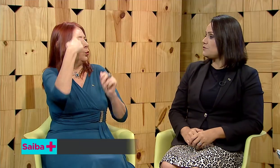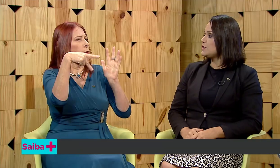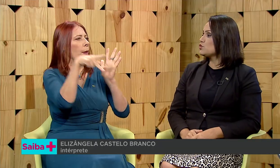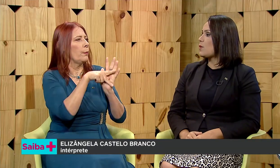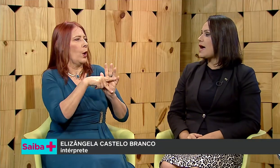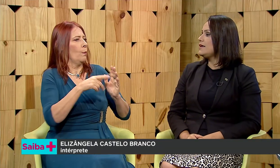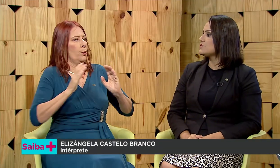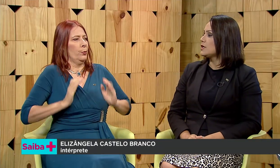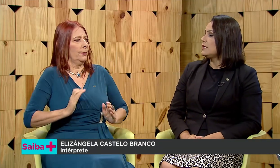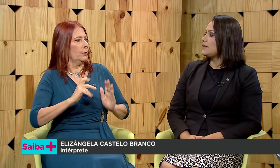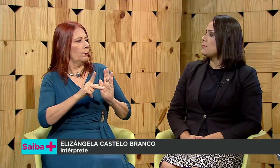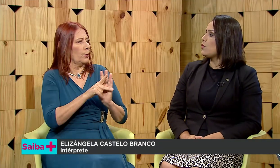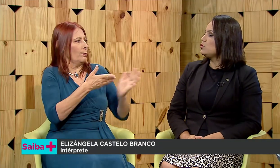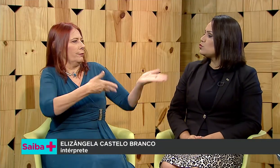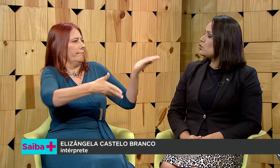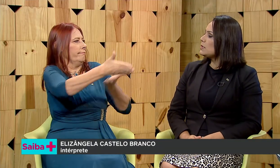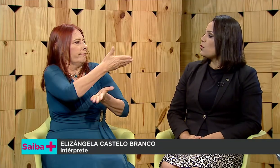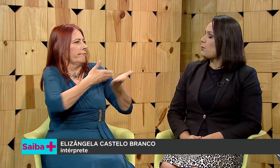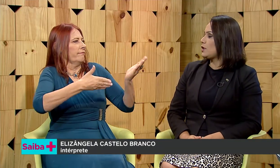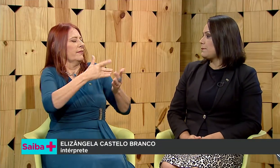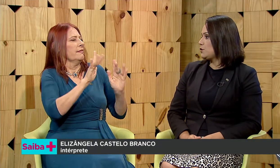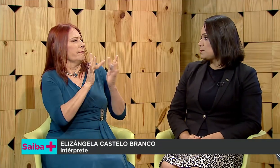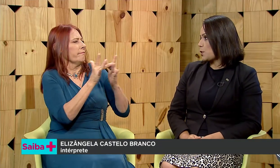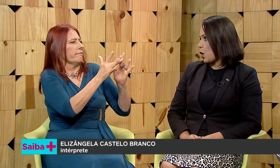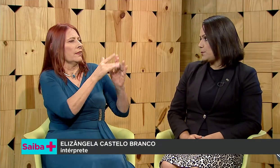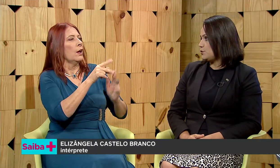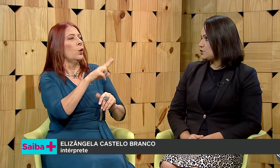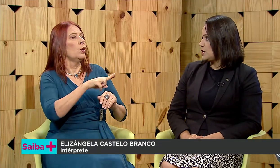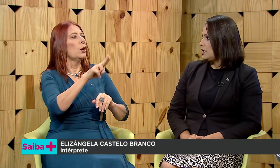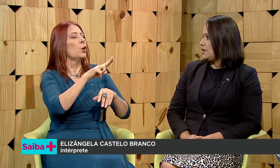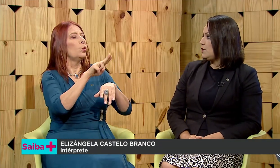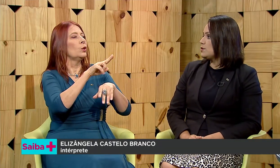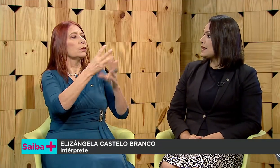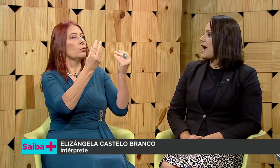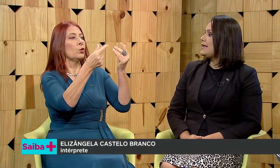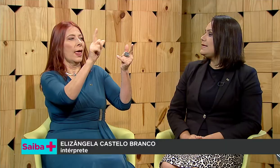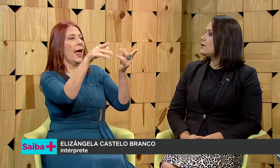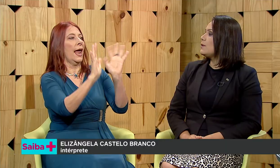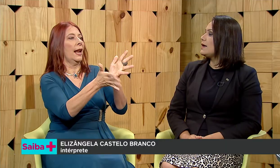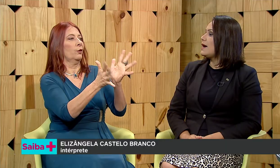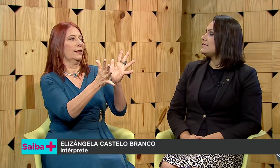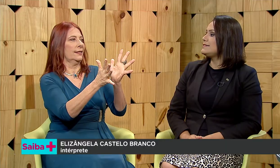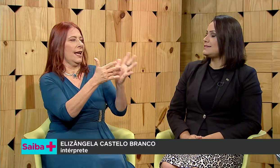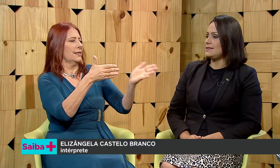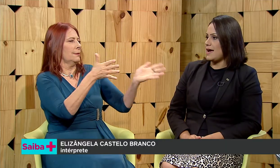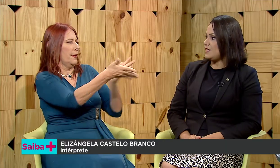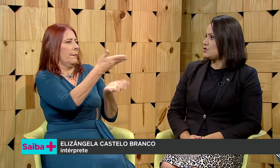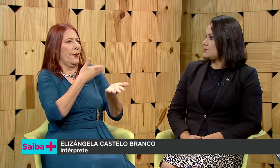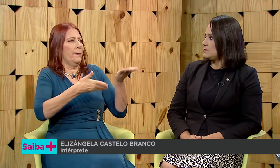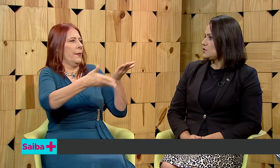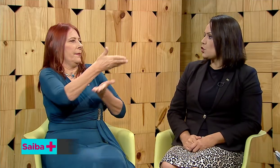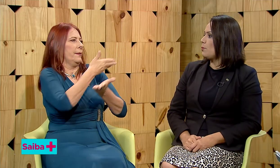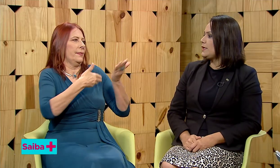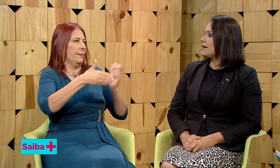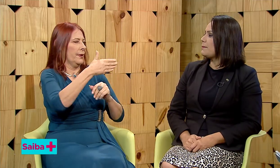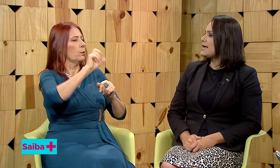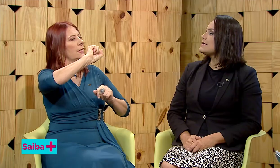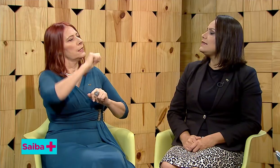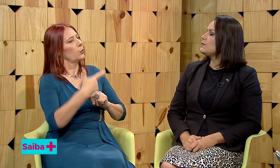visuais, tem uma cultura e comportamento próprios e usa a língua de sinais. Se comunica mais em língua